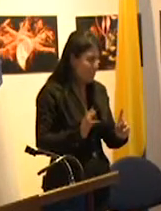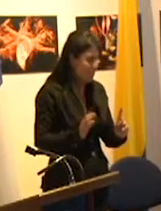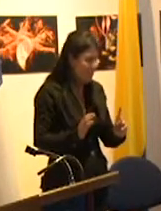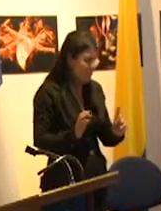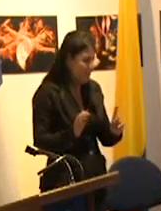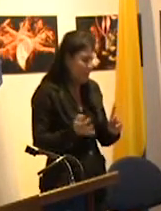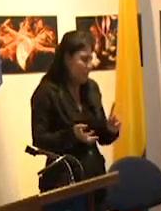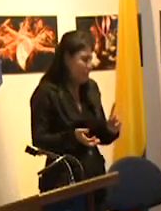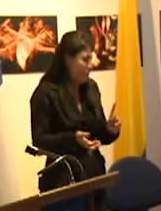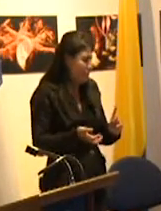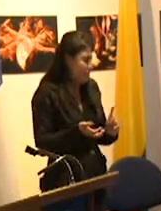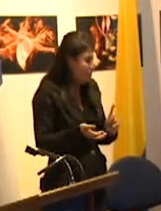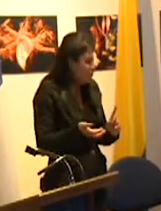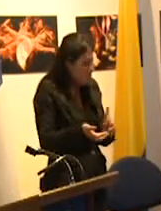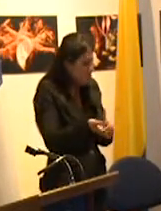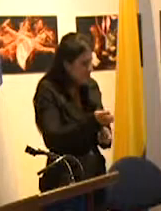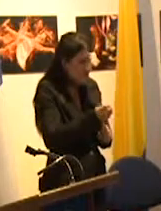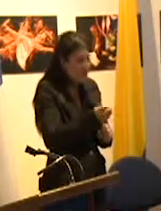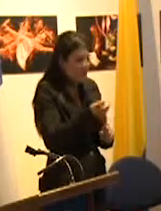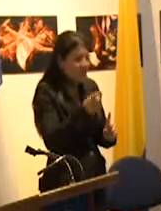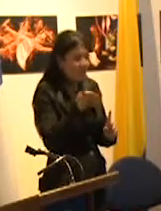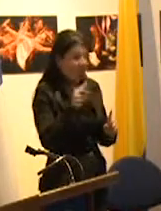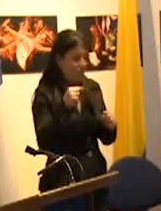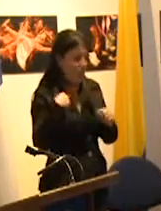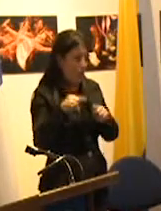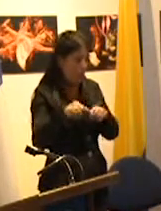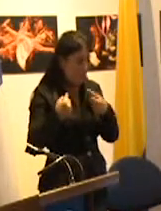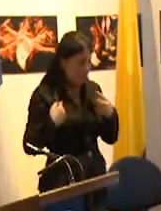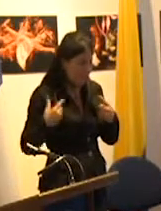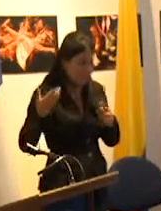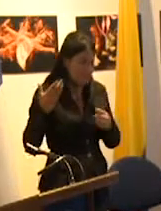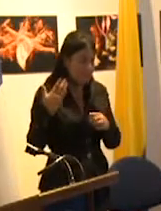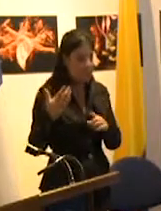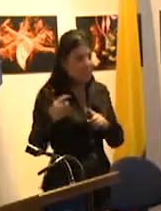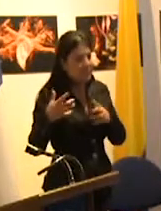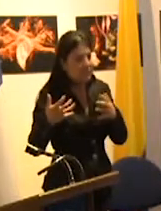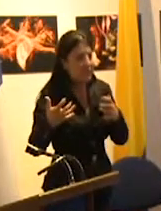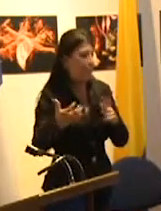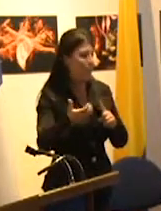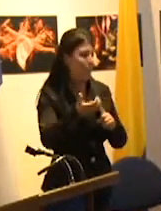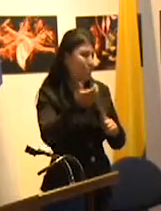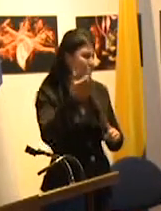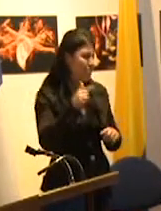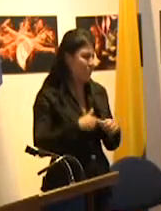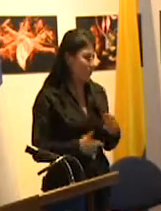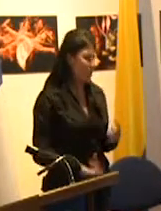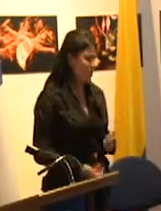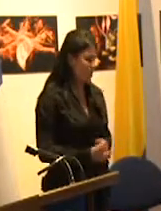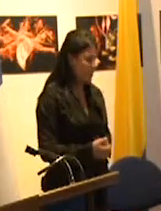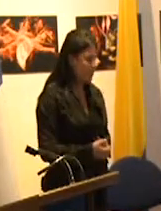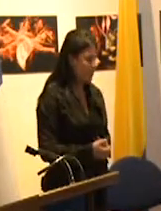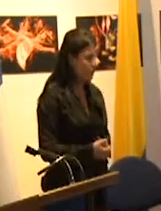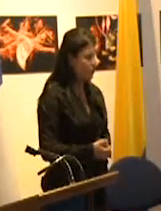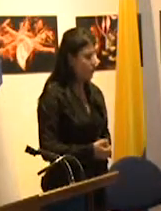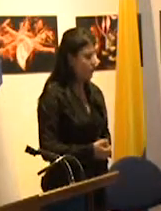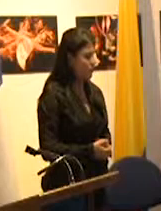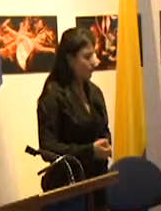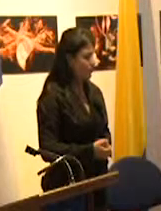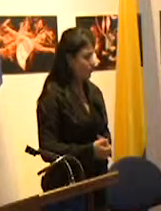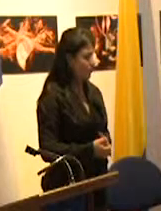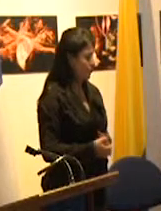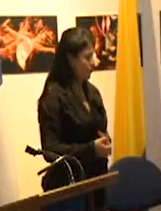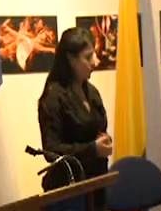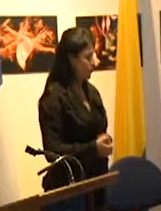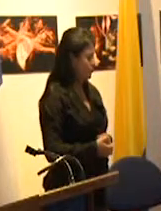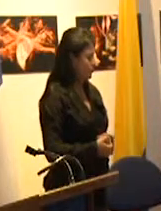ni siquiera acceder a las metas que nos proponemos tal vez una